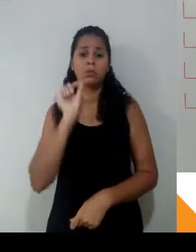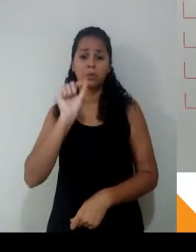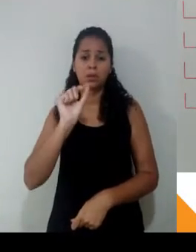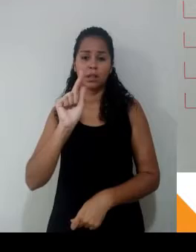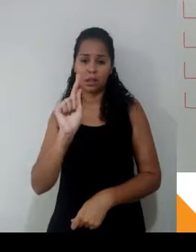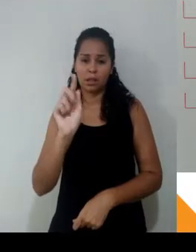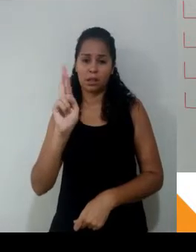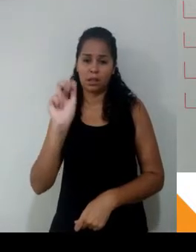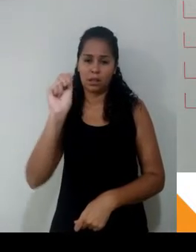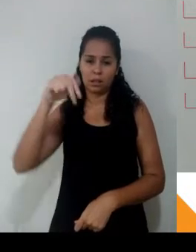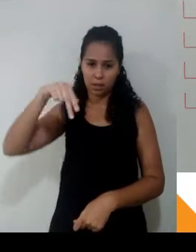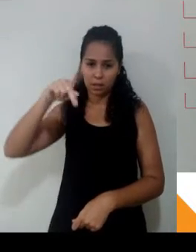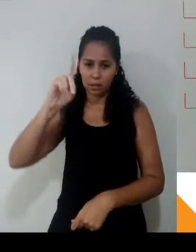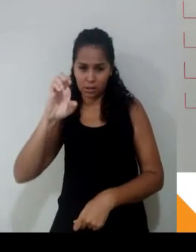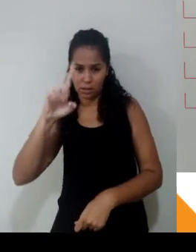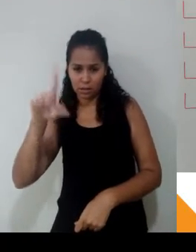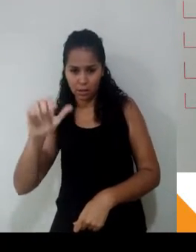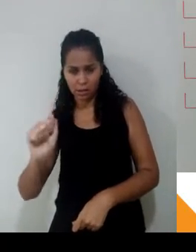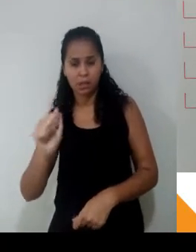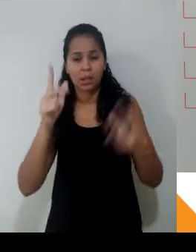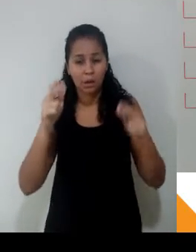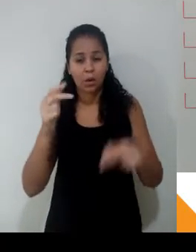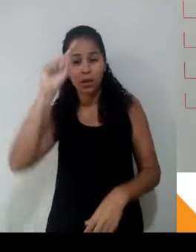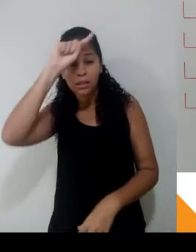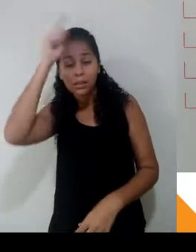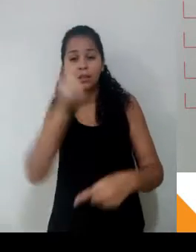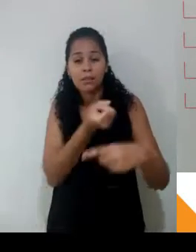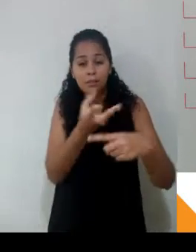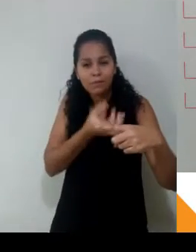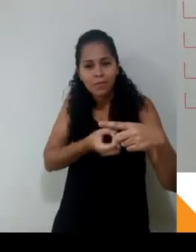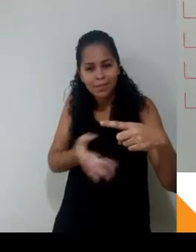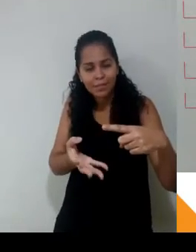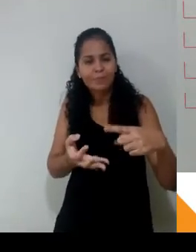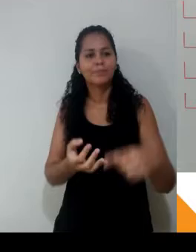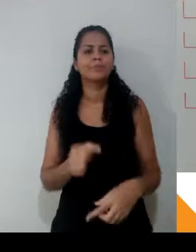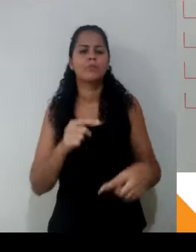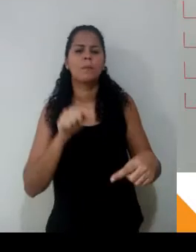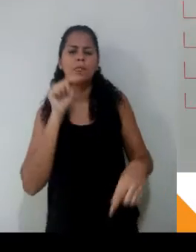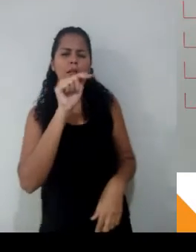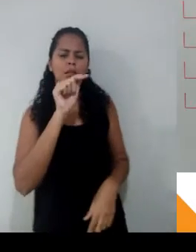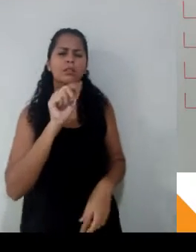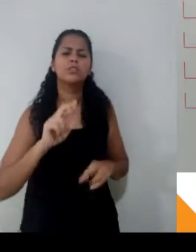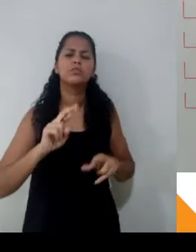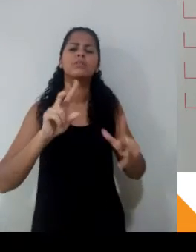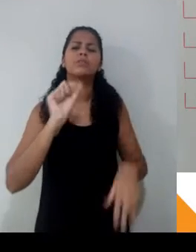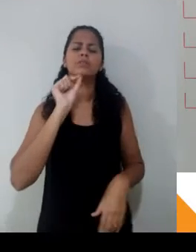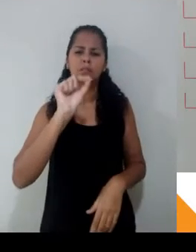Isso daqui se assemelha muito à ideia de fração que a gente viu na nossa semana 1. Então aqui a diferença básica é que quando a fala em razão,